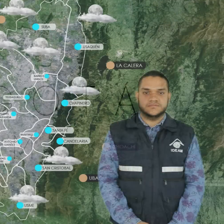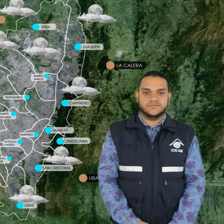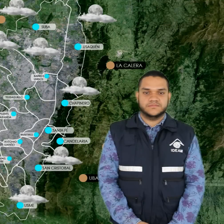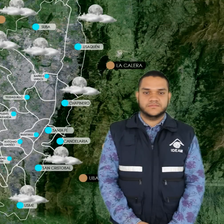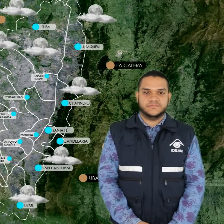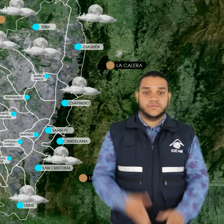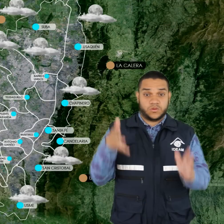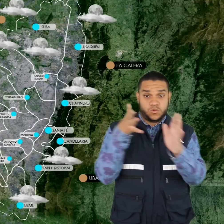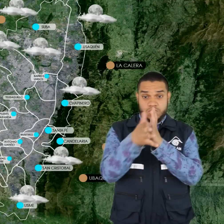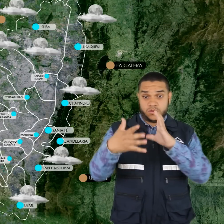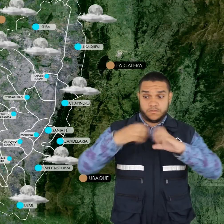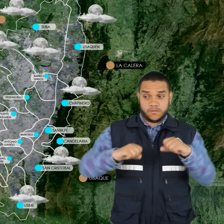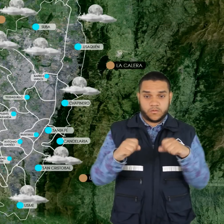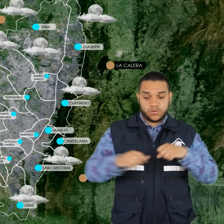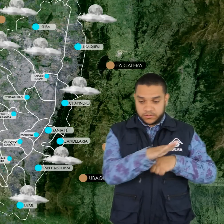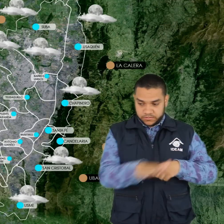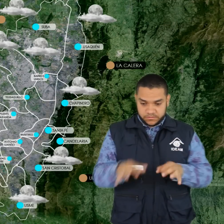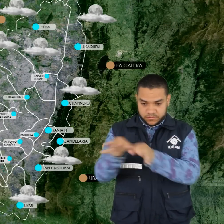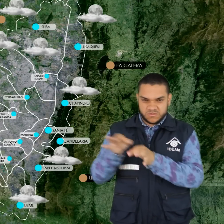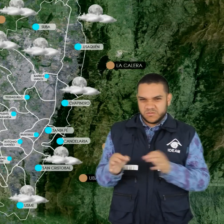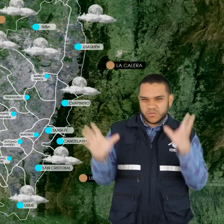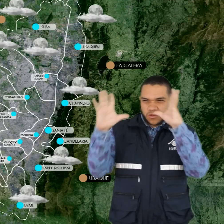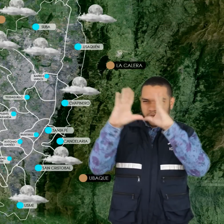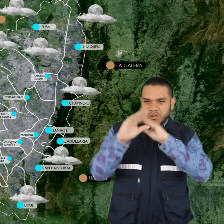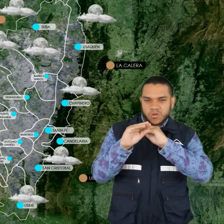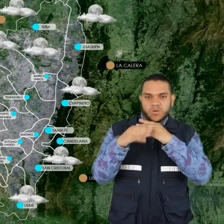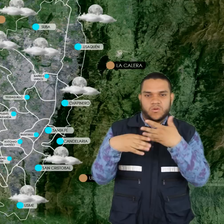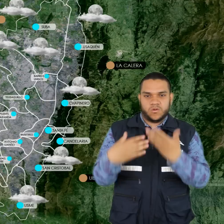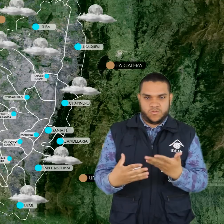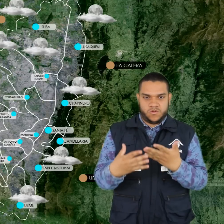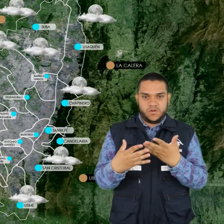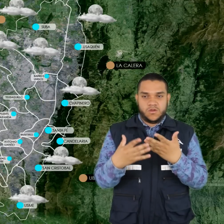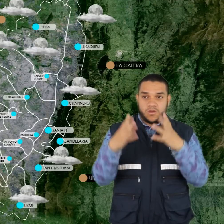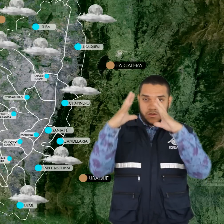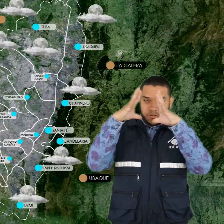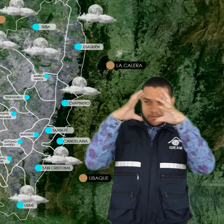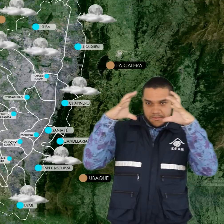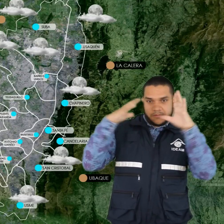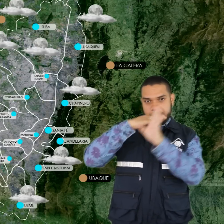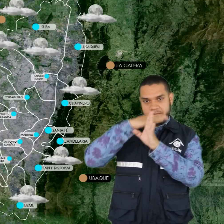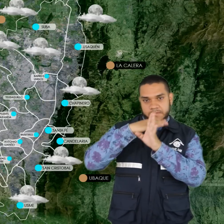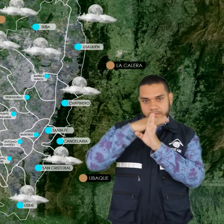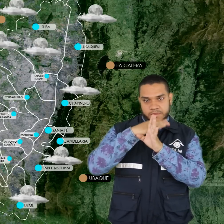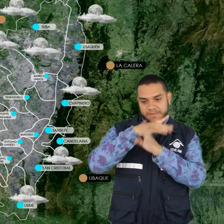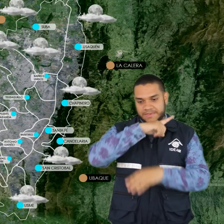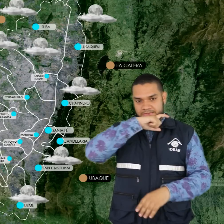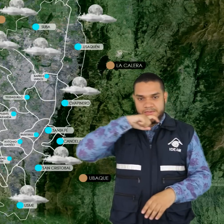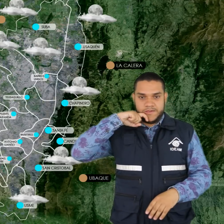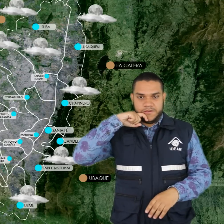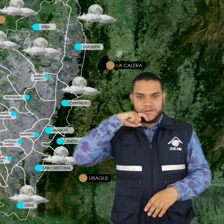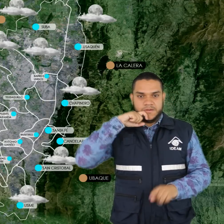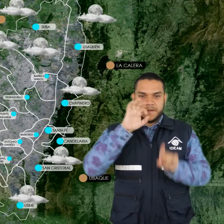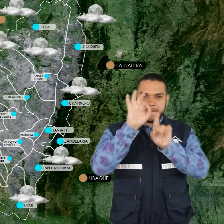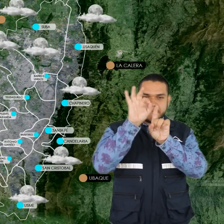El pronóstico para la sana Bogotá esta noche nos indica que tendremos condiciones de cielo parcialmente cubierto con predominio de tiempo